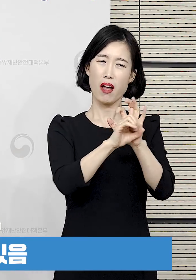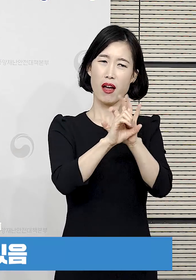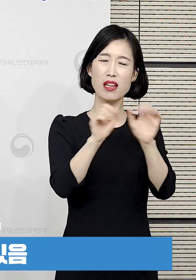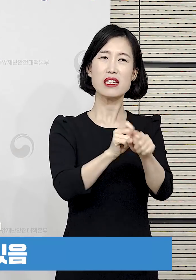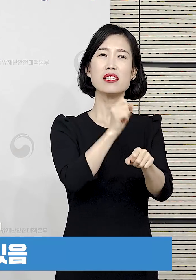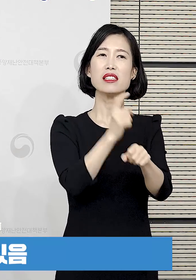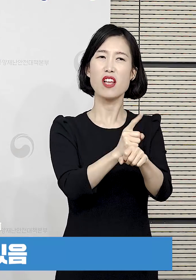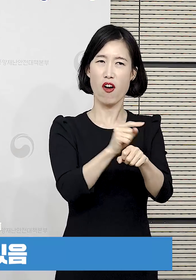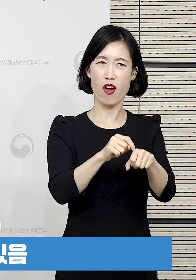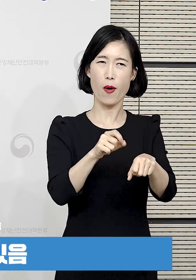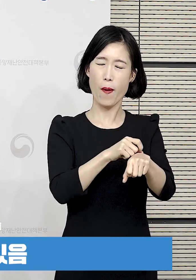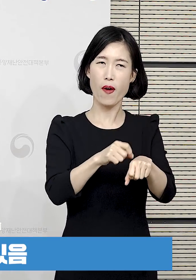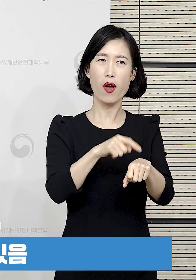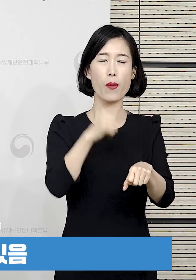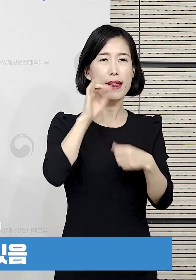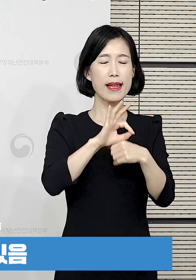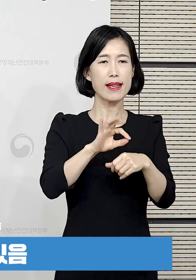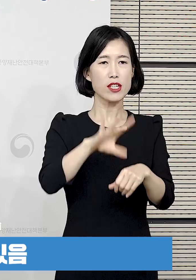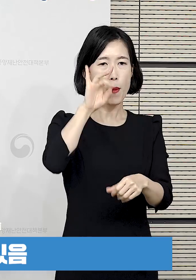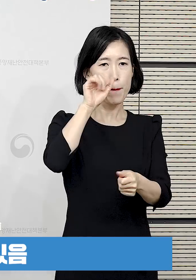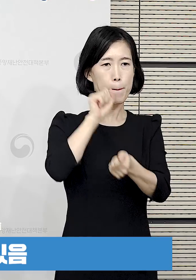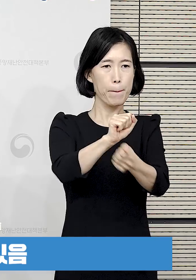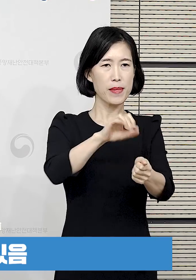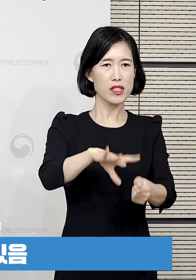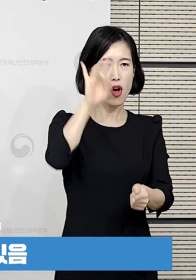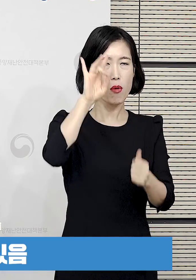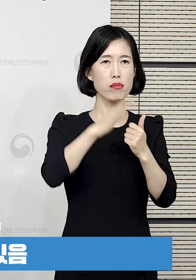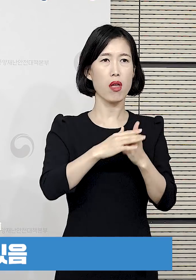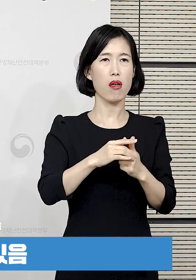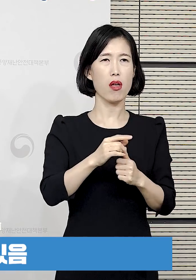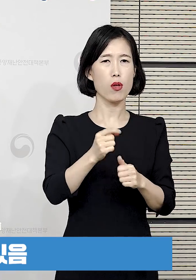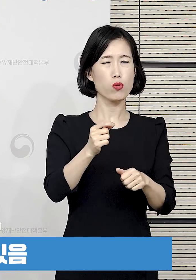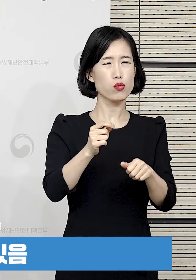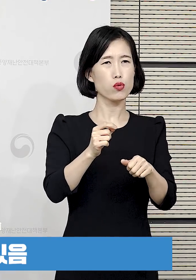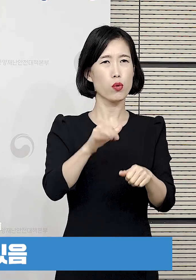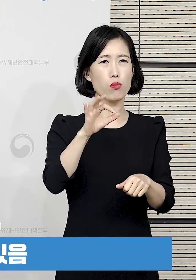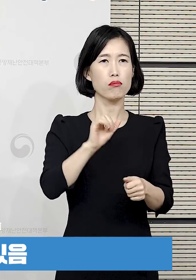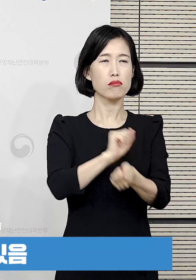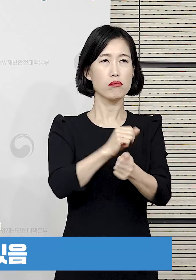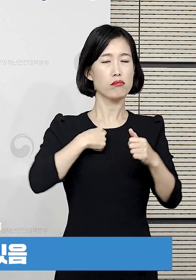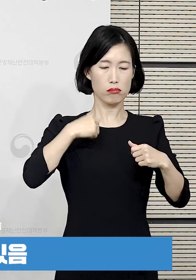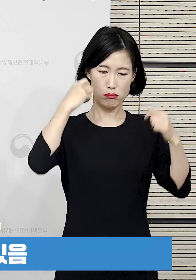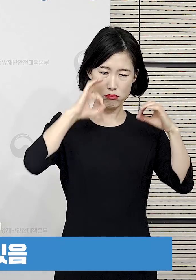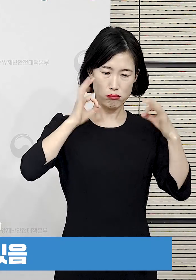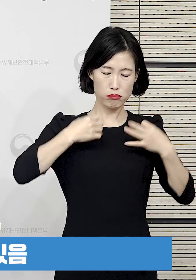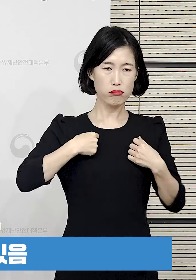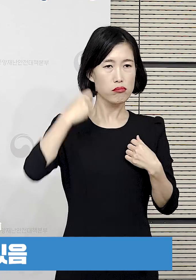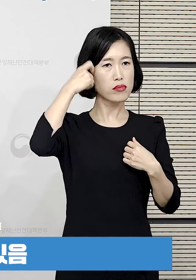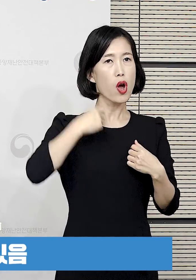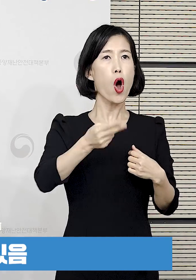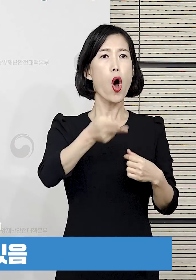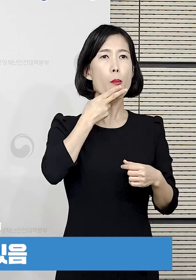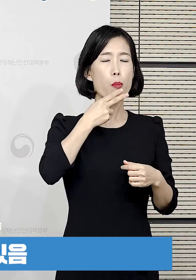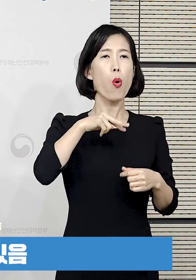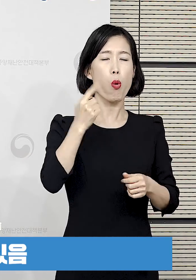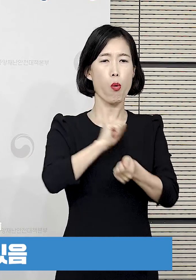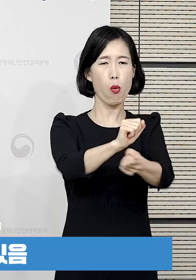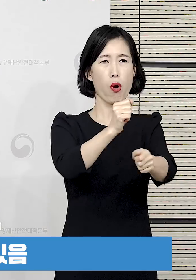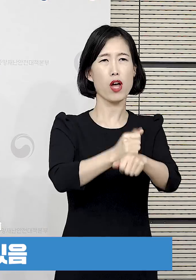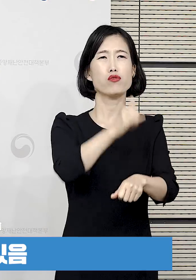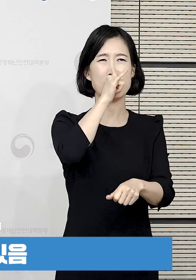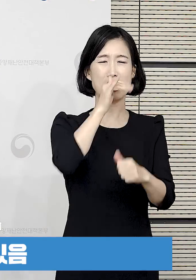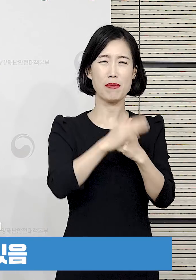기억을 하고 있고요. 그다음에 이게 코로나19의 특성이 상당히 증상 초기 심지어는 무증상인